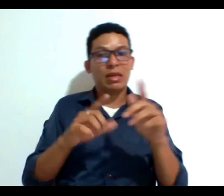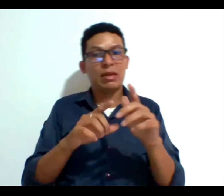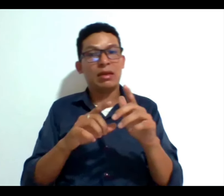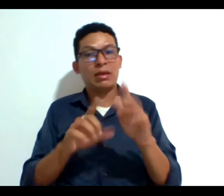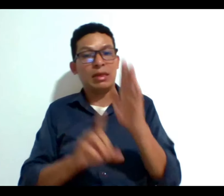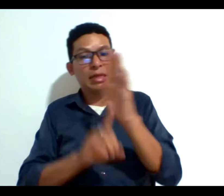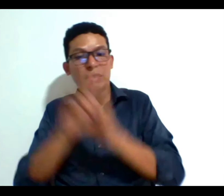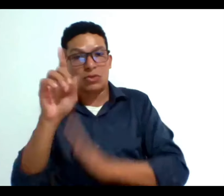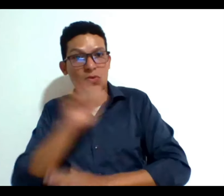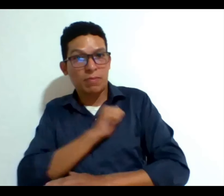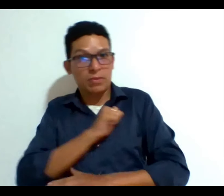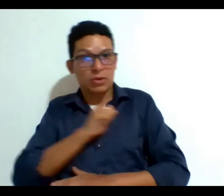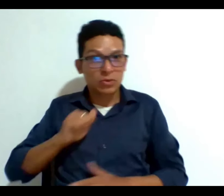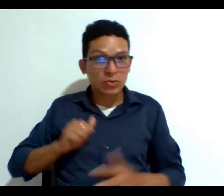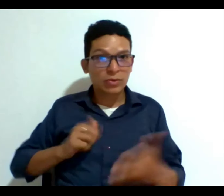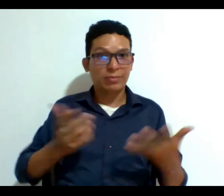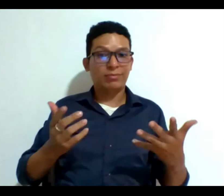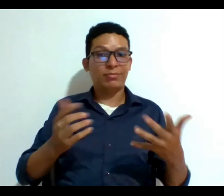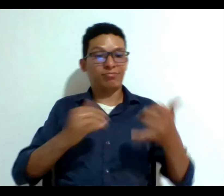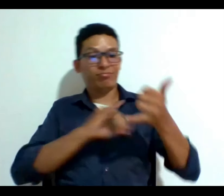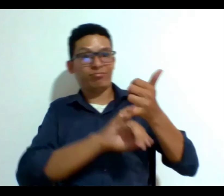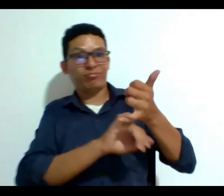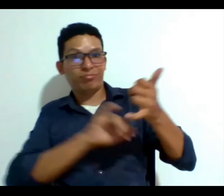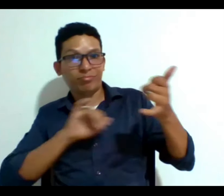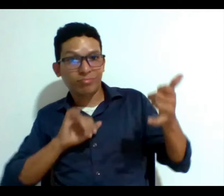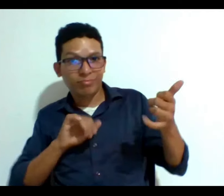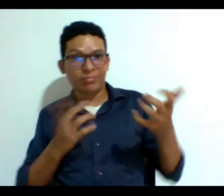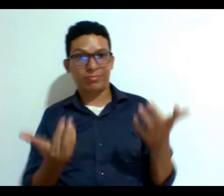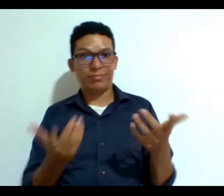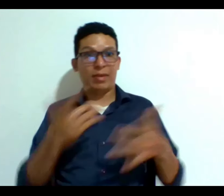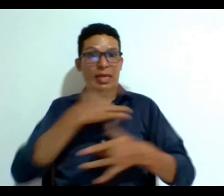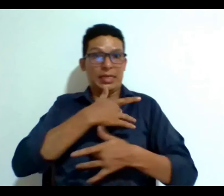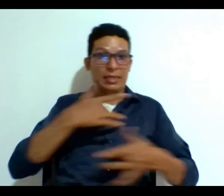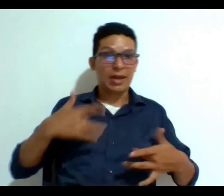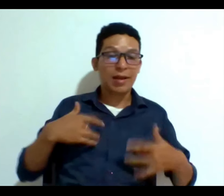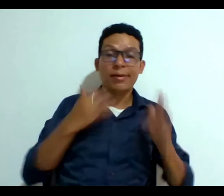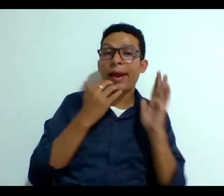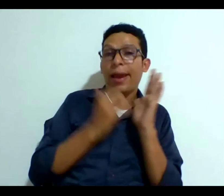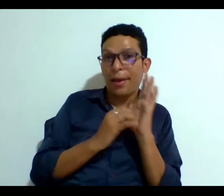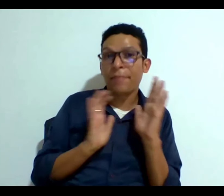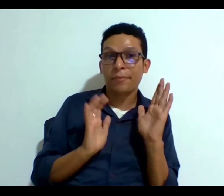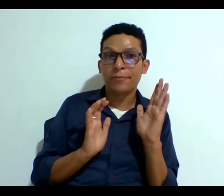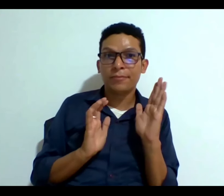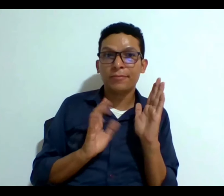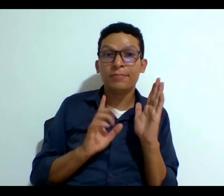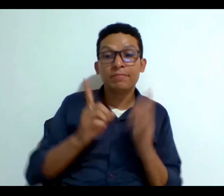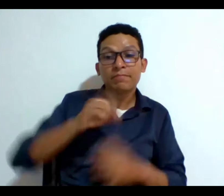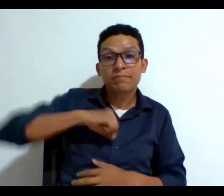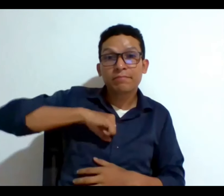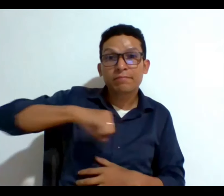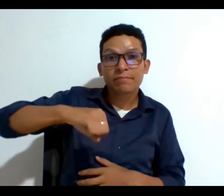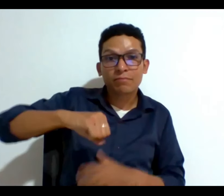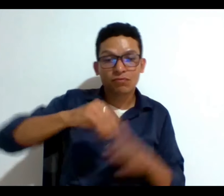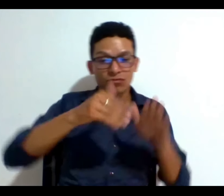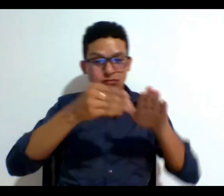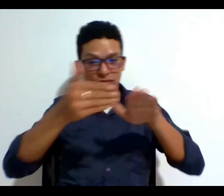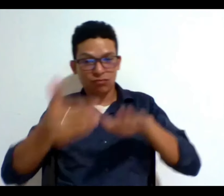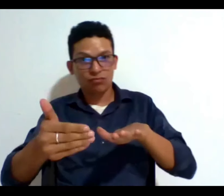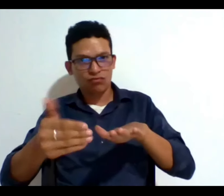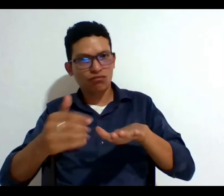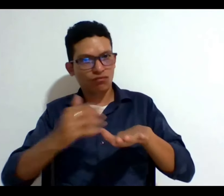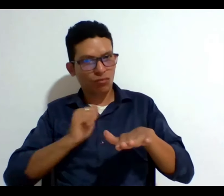la personalidad a la autonomía a la salud por ejemplo y que ese derecho a morir con dignidad